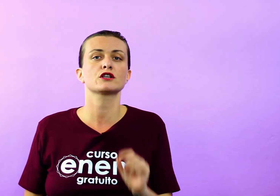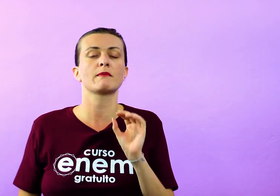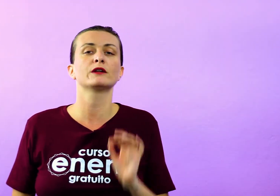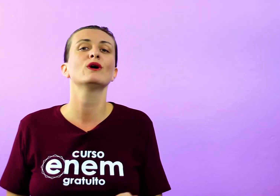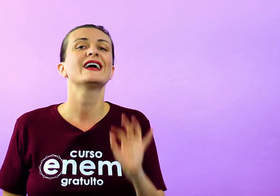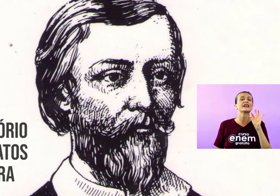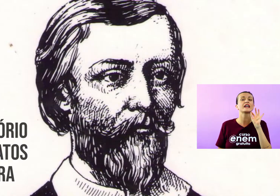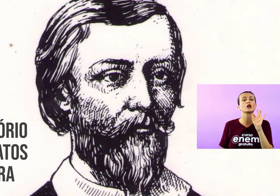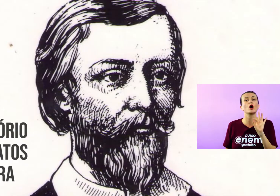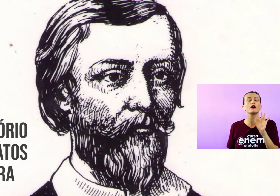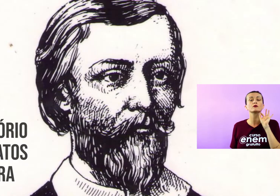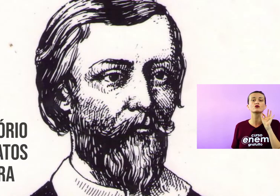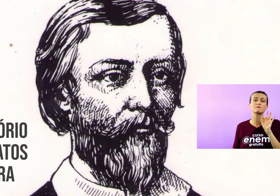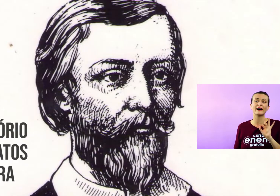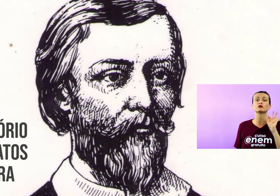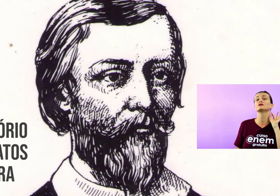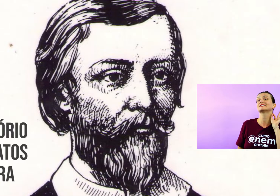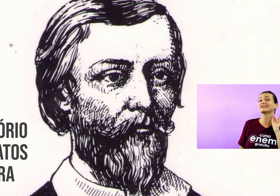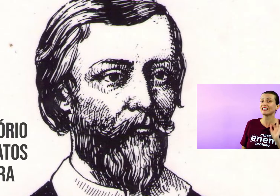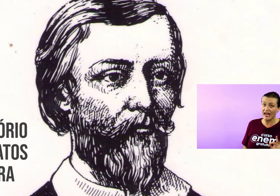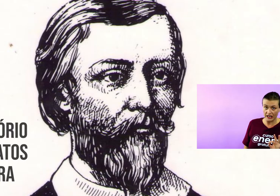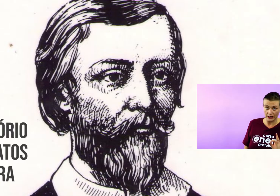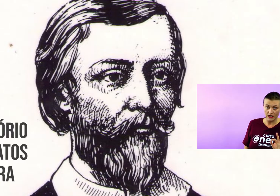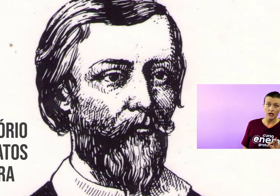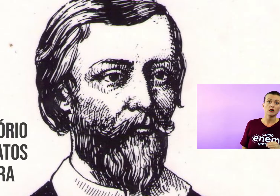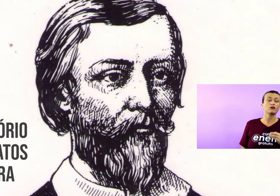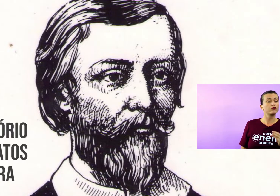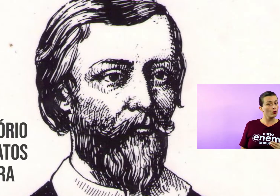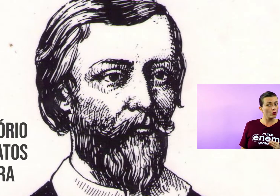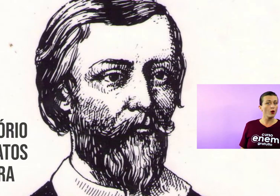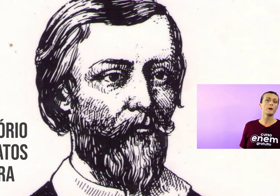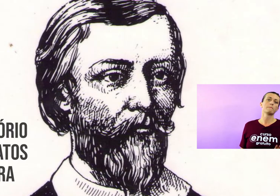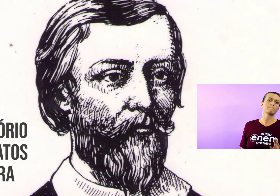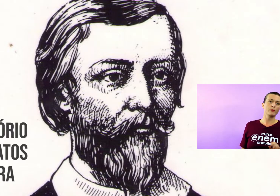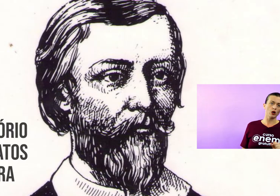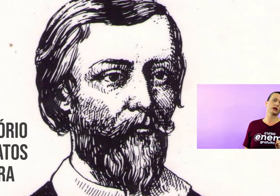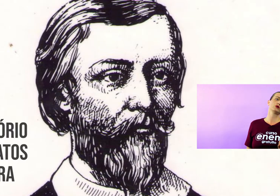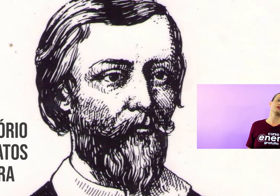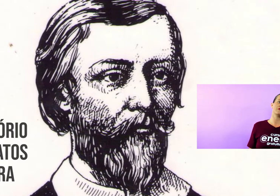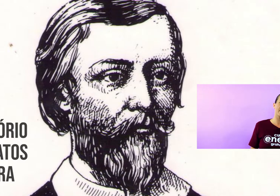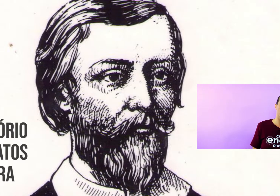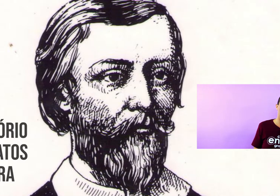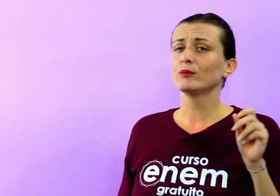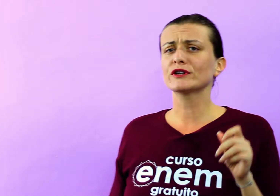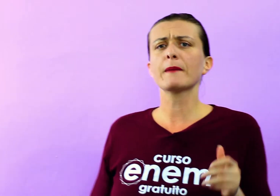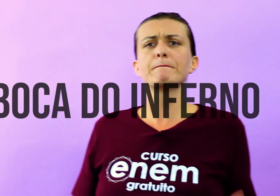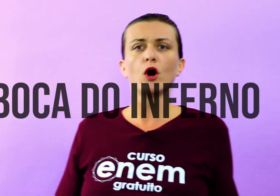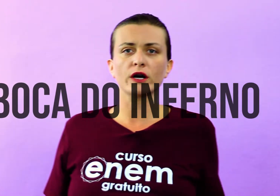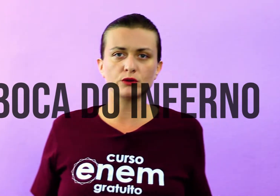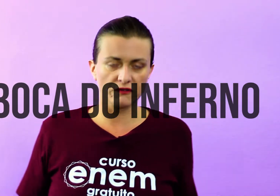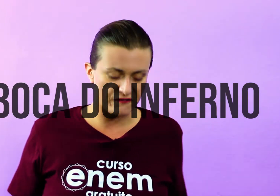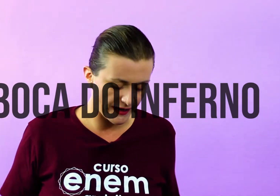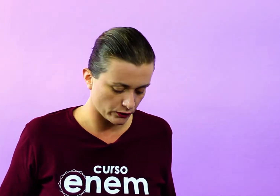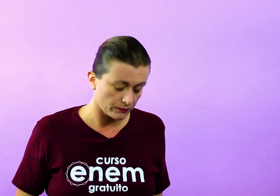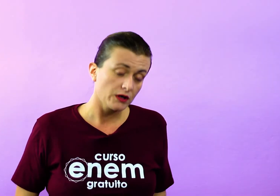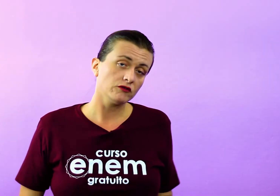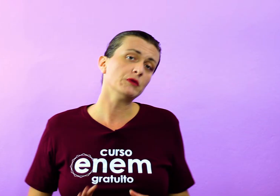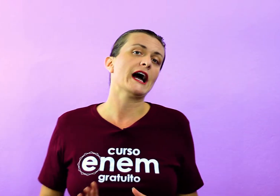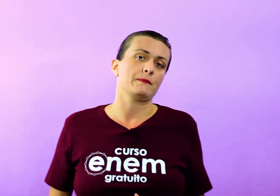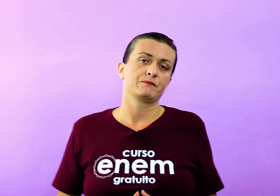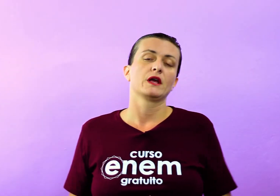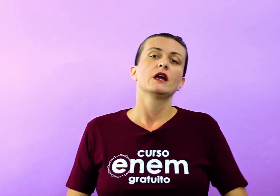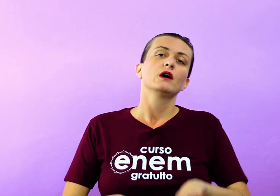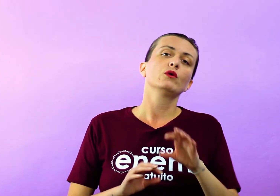sobre um cara chamado Gregório de Matos Guerra. Vulgo Boca do Inferno. Por que Boca do Inferno?